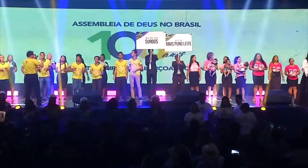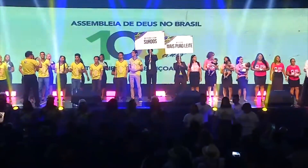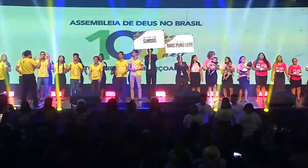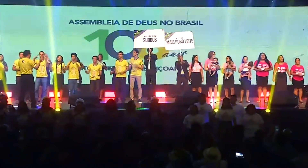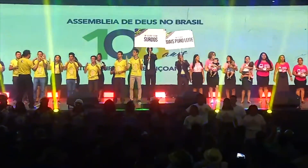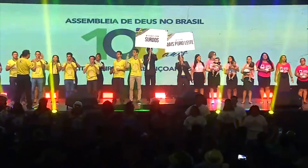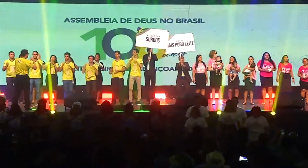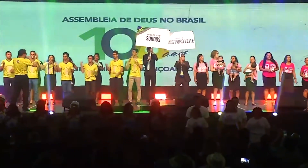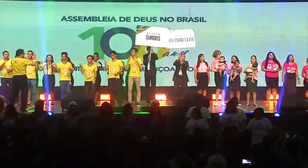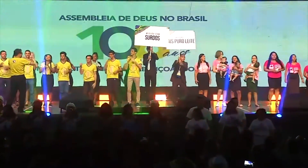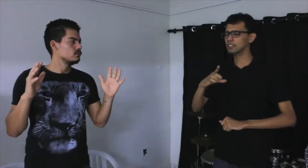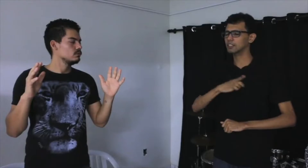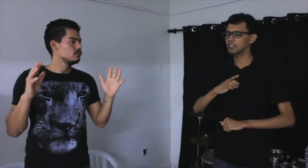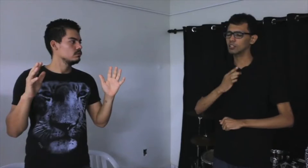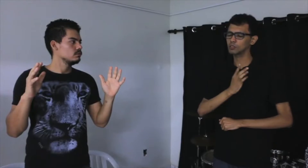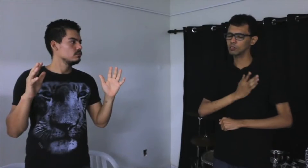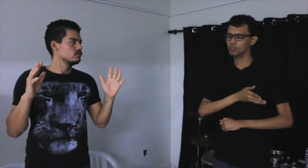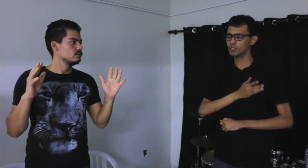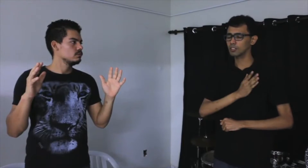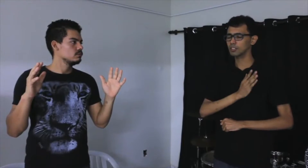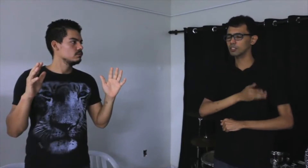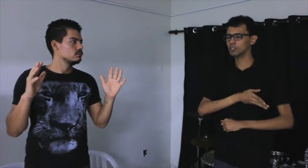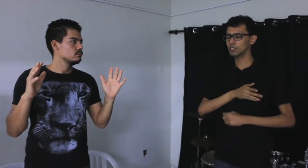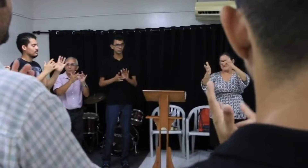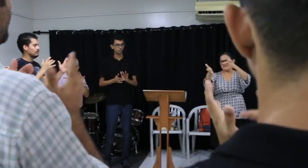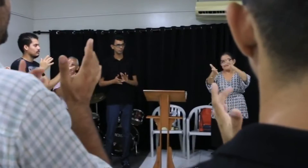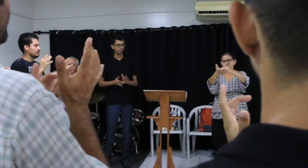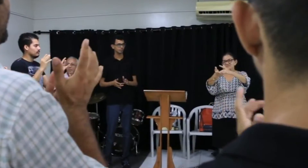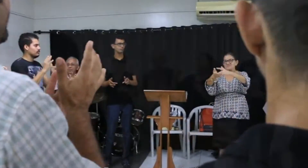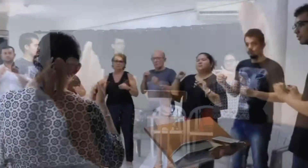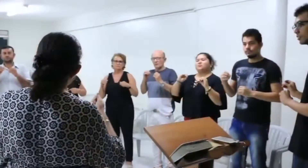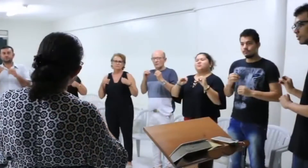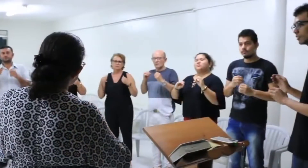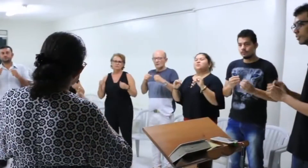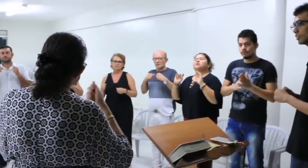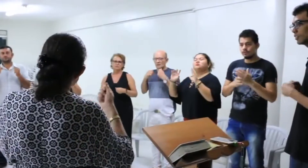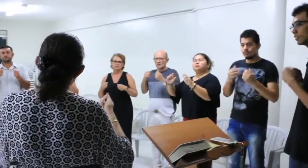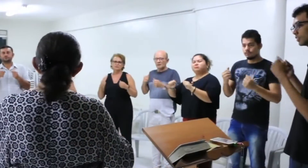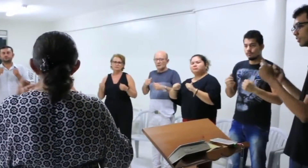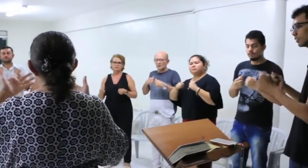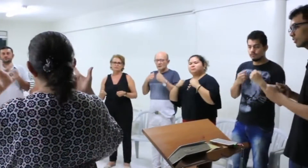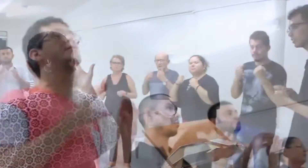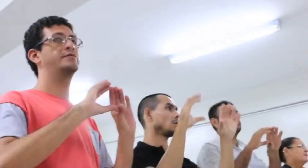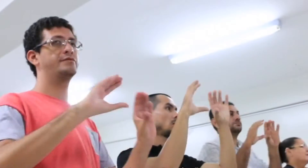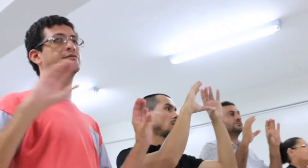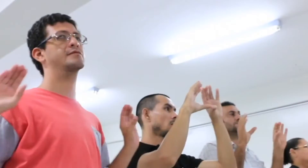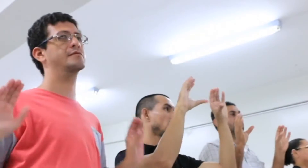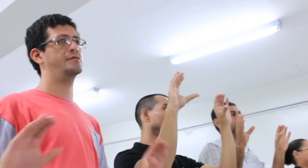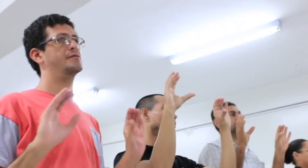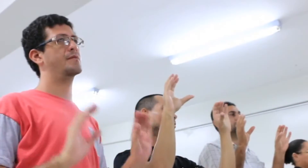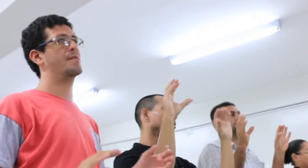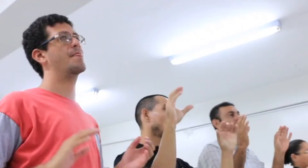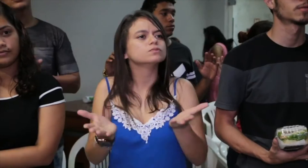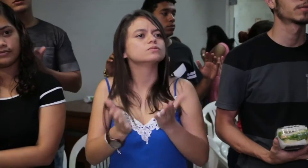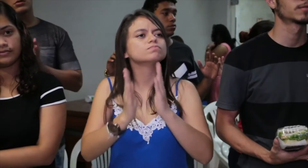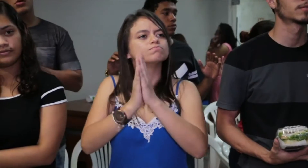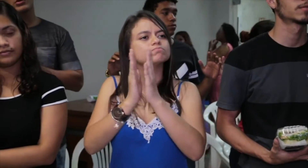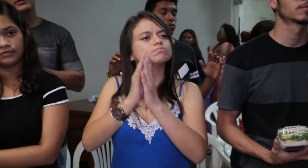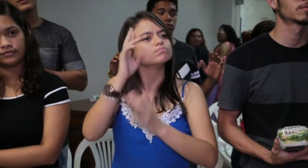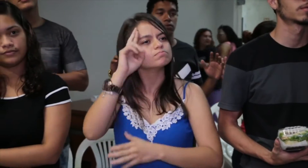participantes. 24 de abril foi o Dia Nacional de Libras, data que celebra o reconhecimento da língua